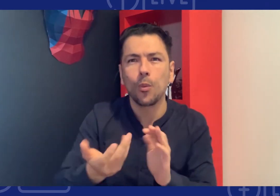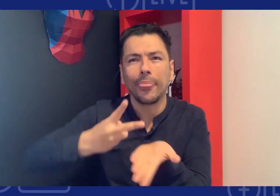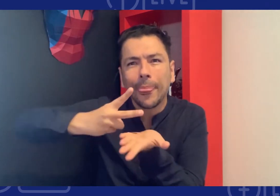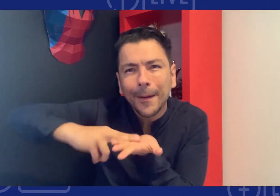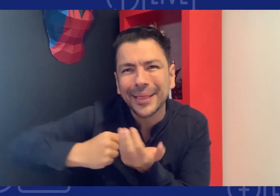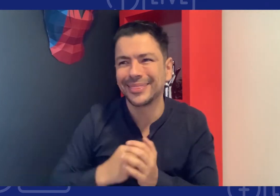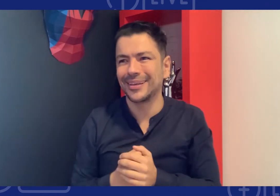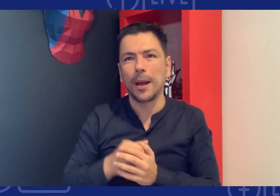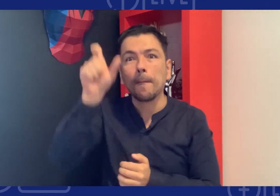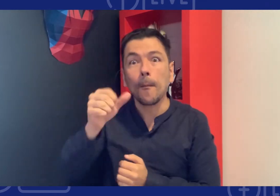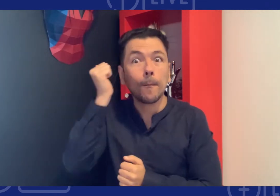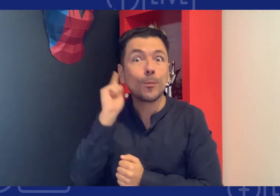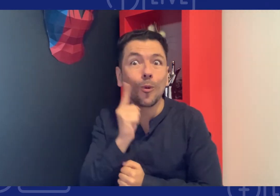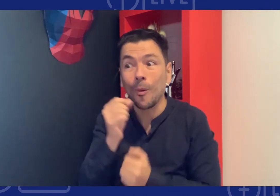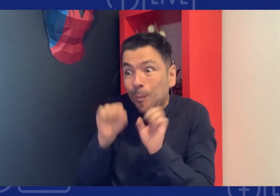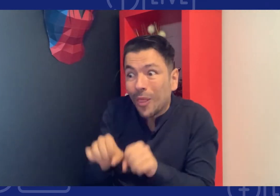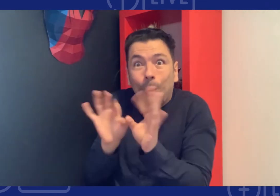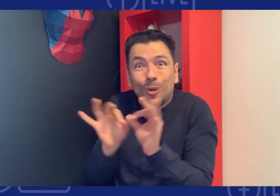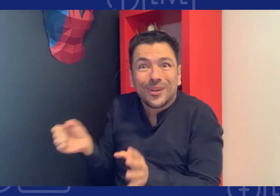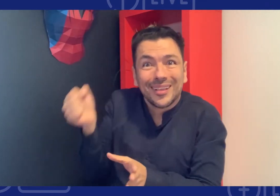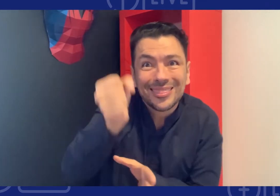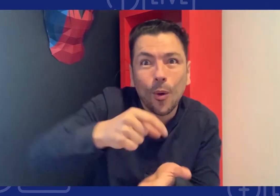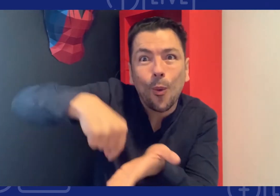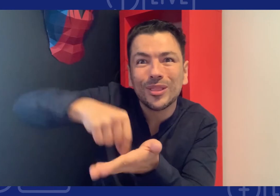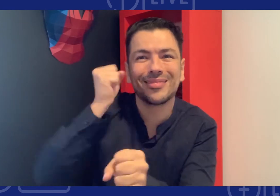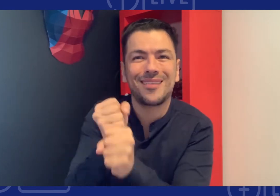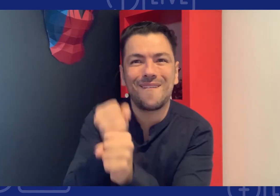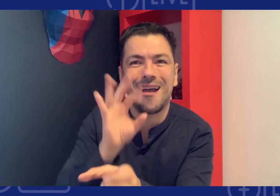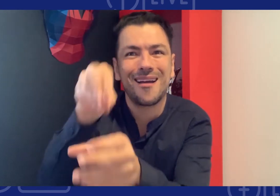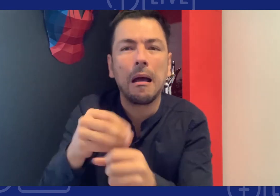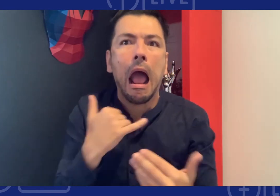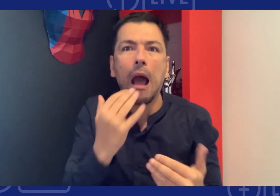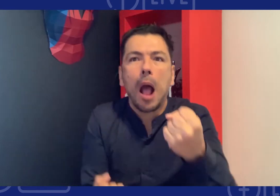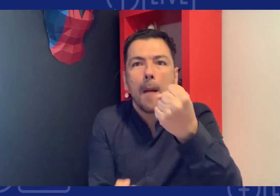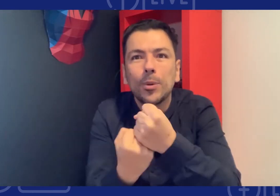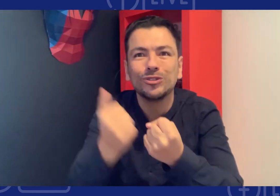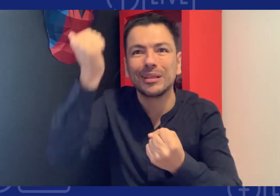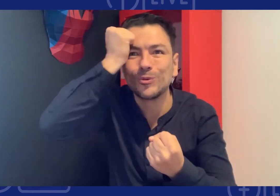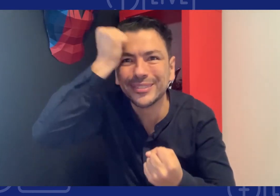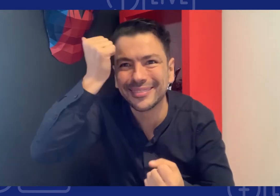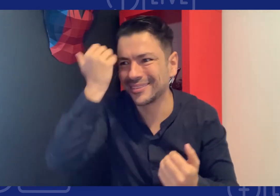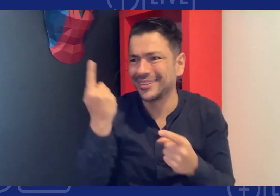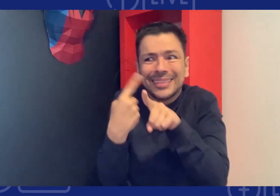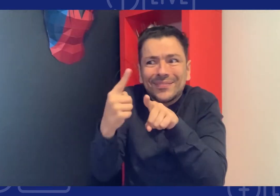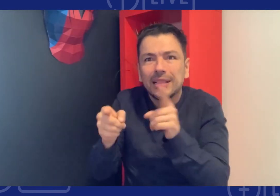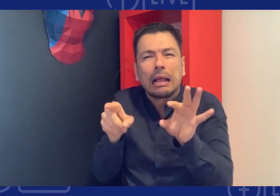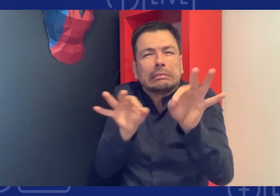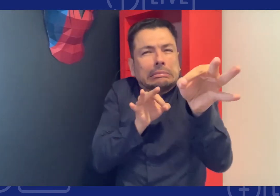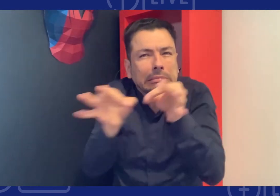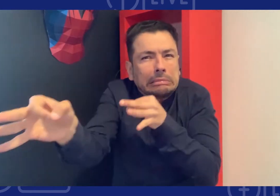profesionales de los modelos de los intérpretes de los maestros y